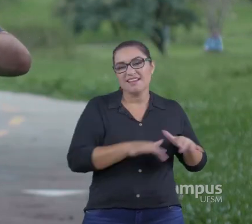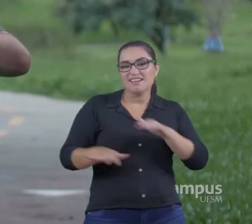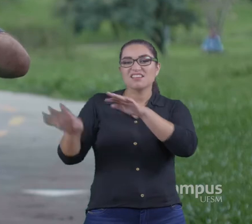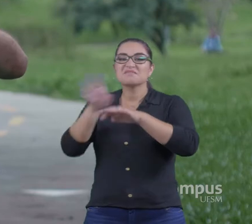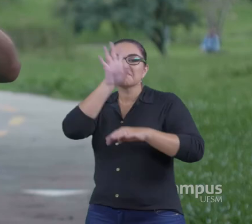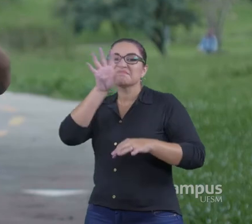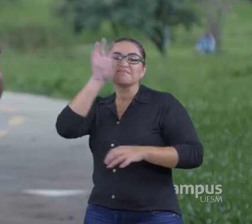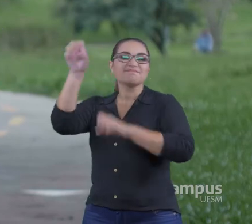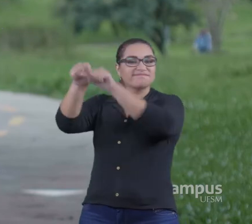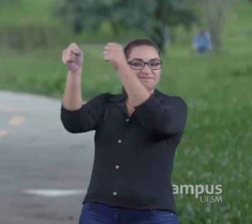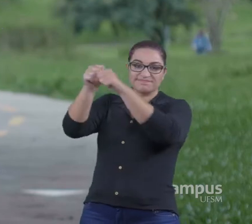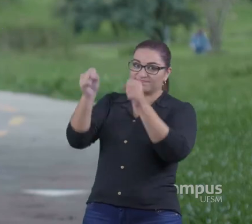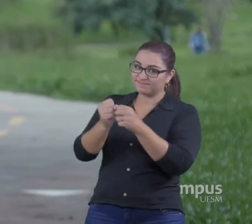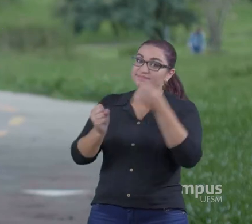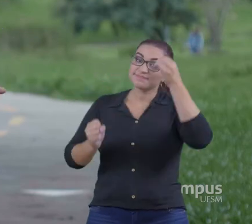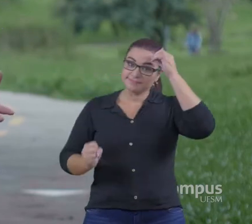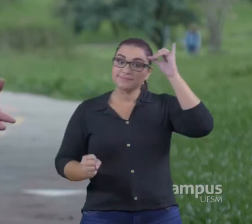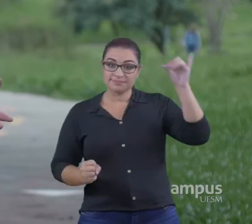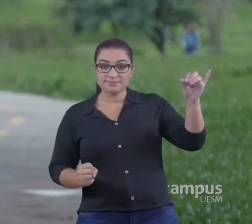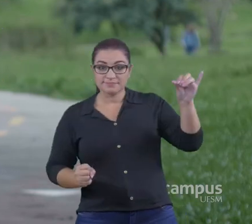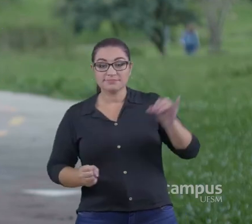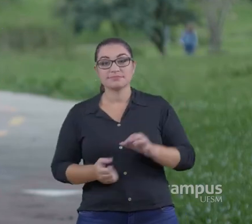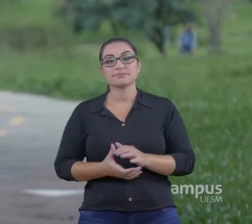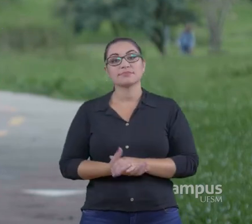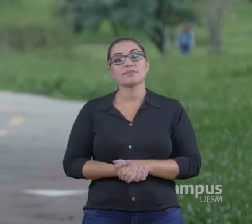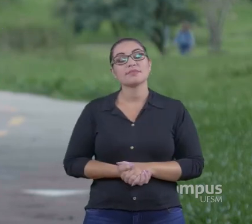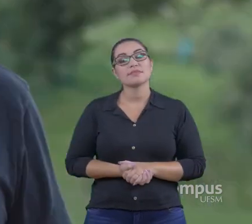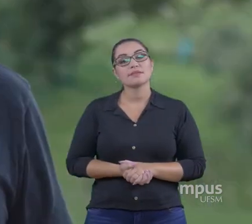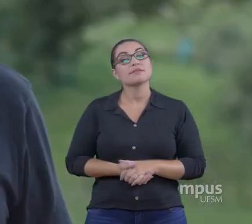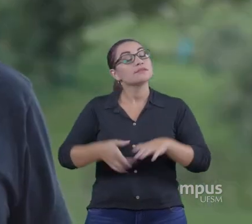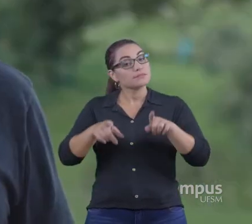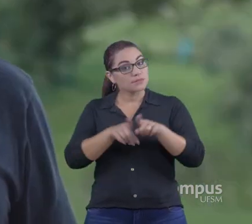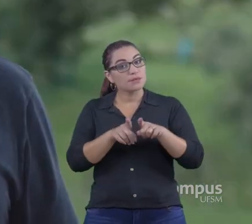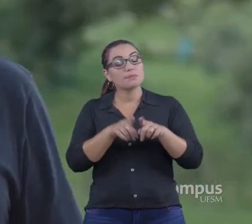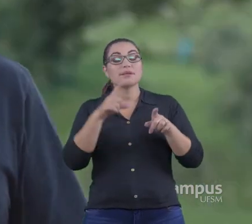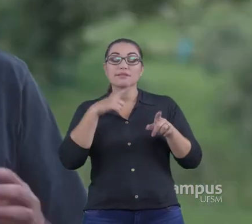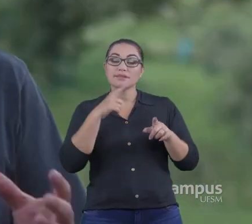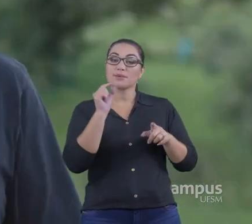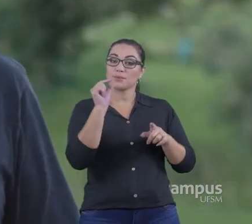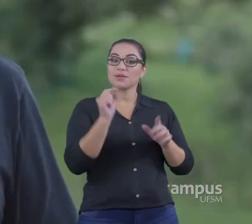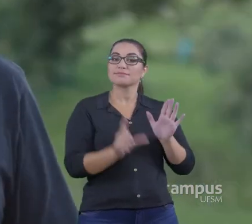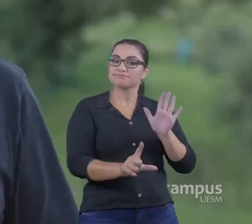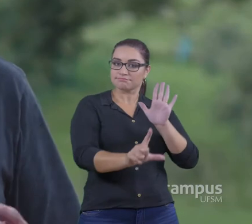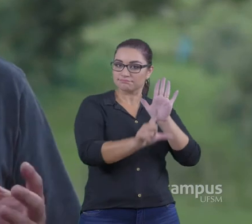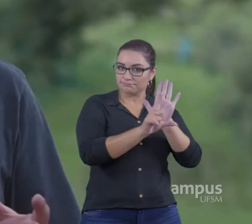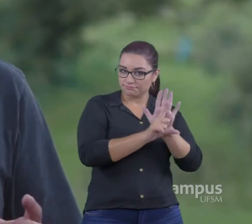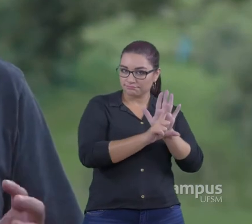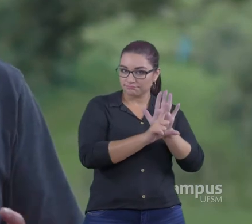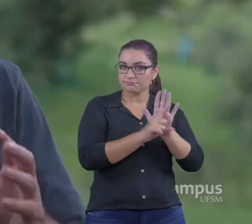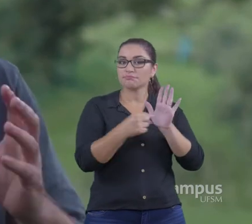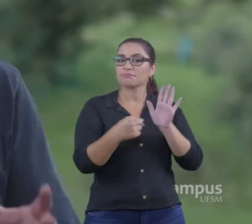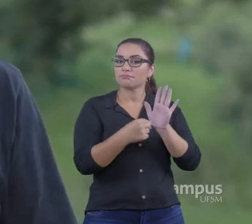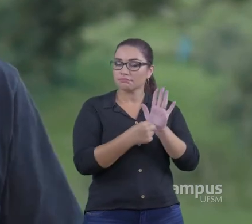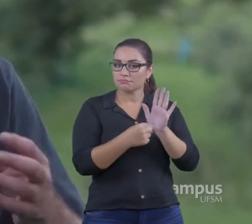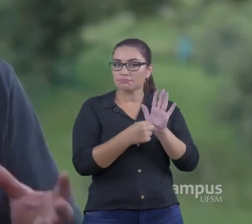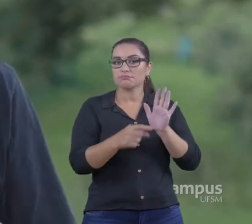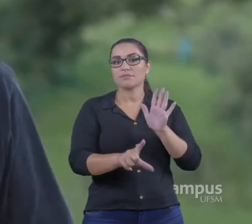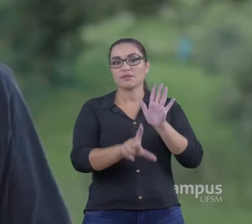Suscetível A uma destruição E além disso A gente tem a proteção De ordem legal Jurídica